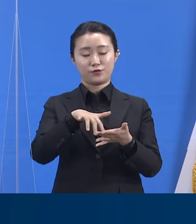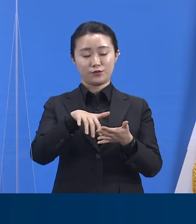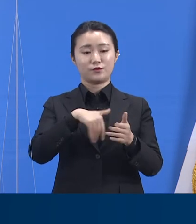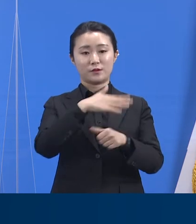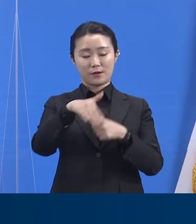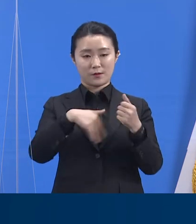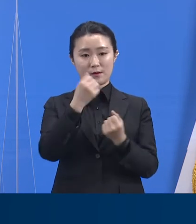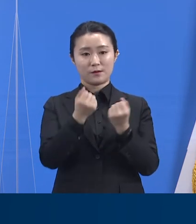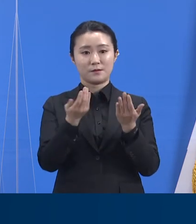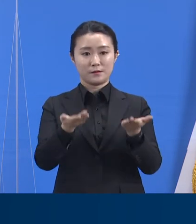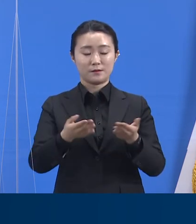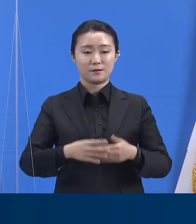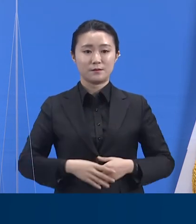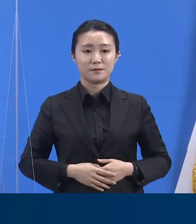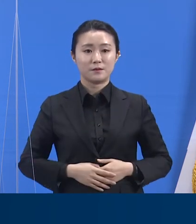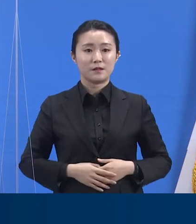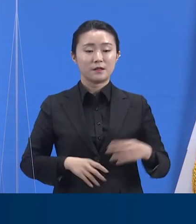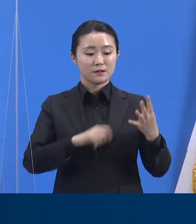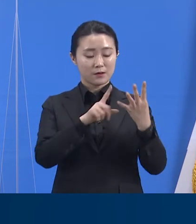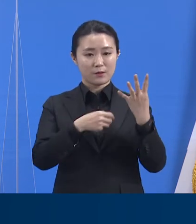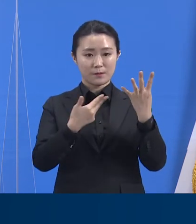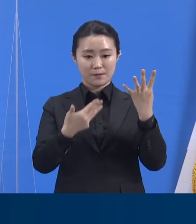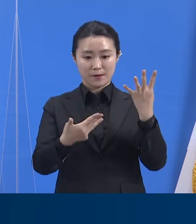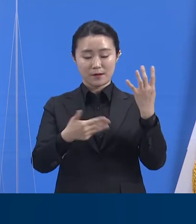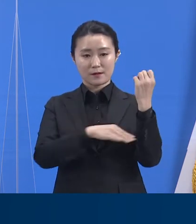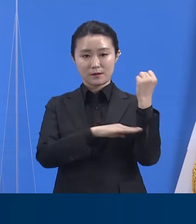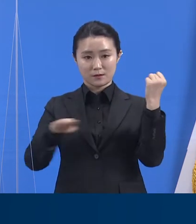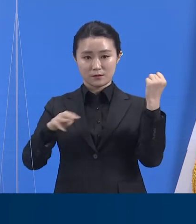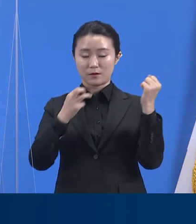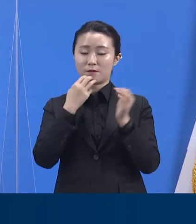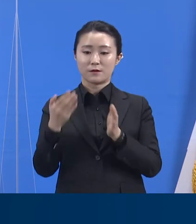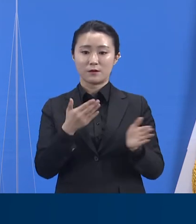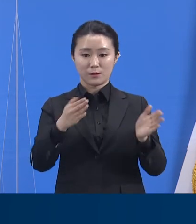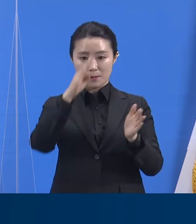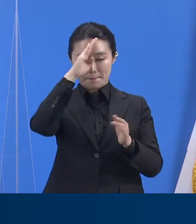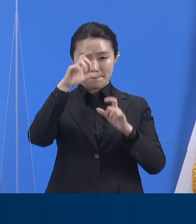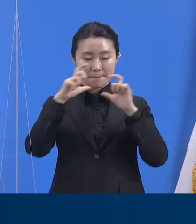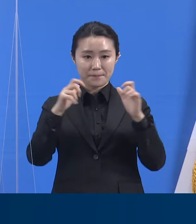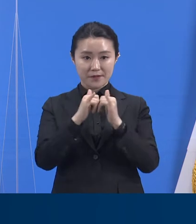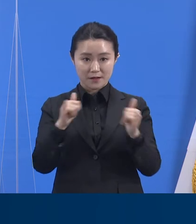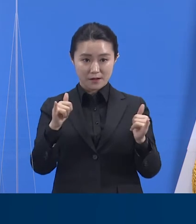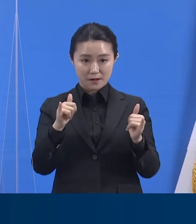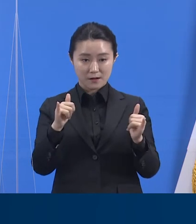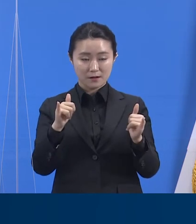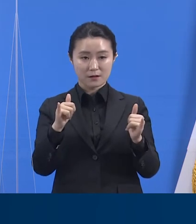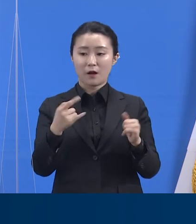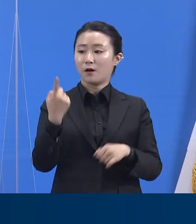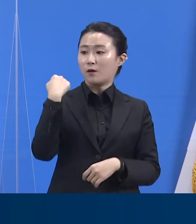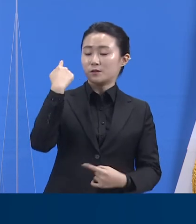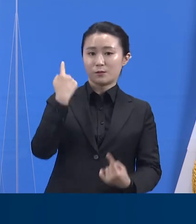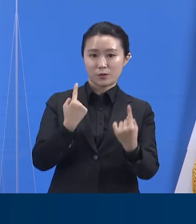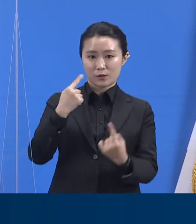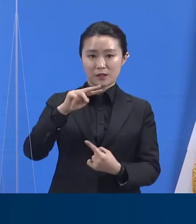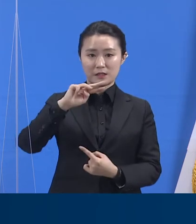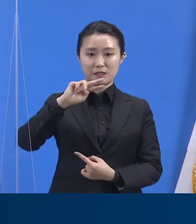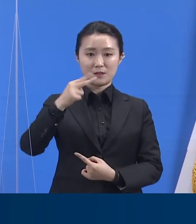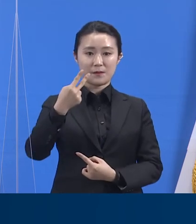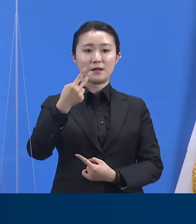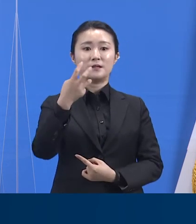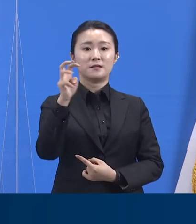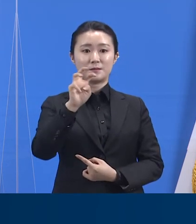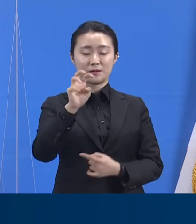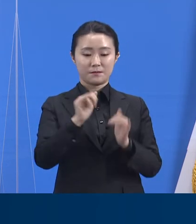4월 8일 0시 기준 경기도의 확진자 수는 전일 오전 0시 대비 230명이 증가한